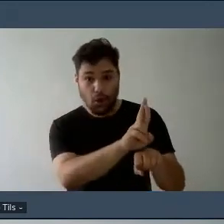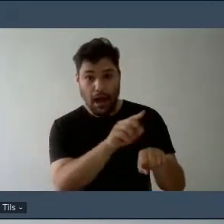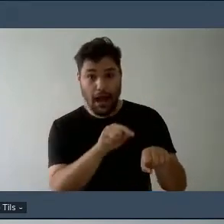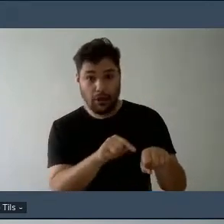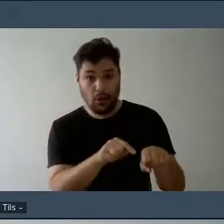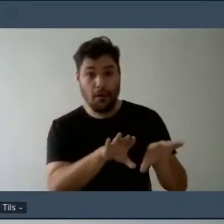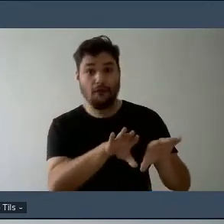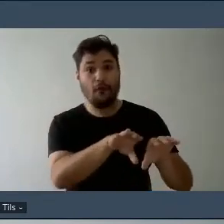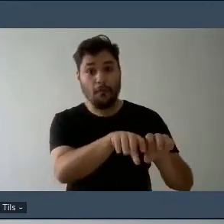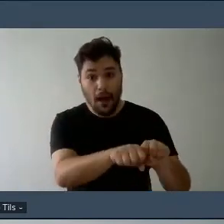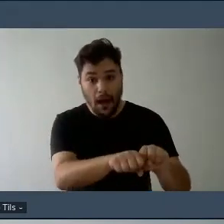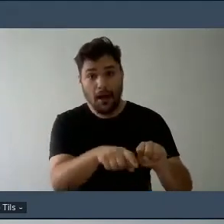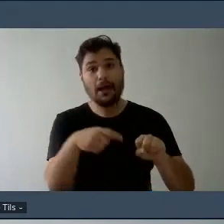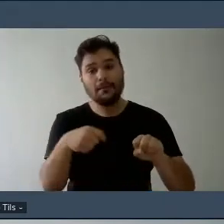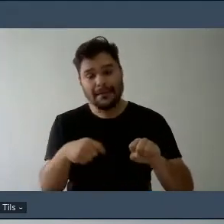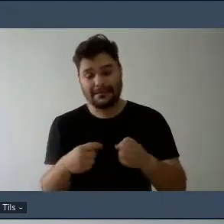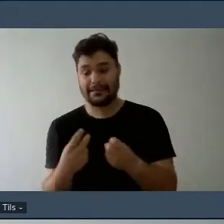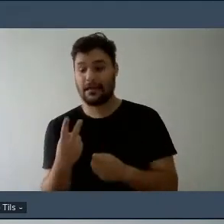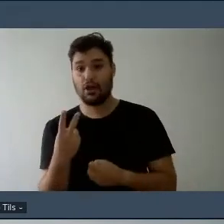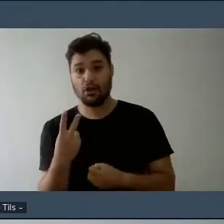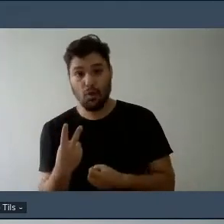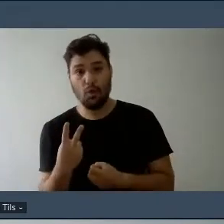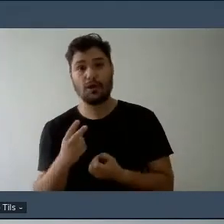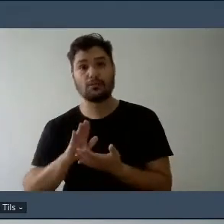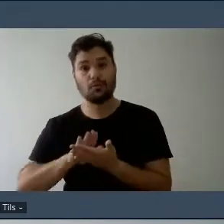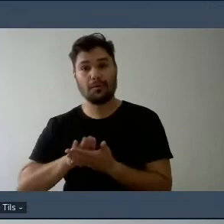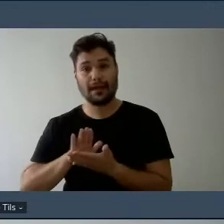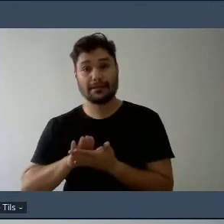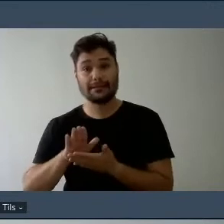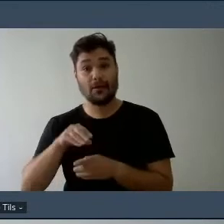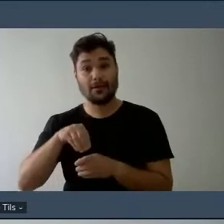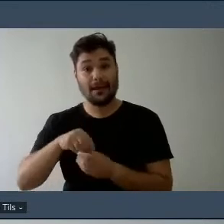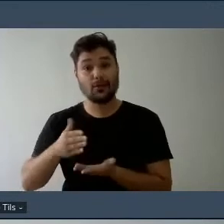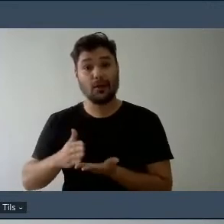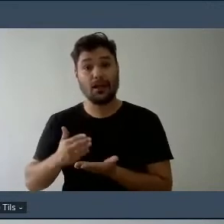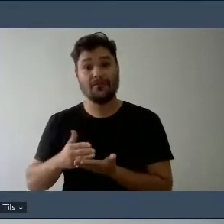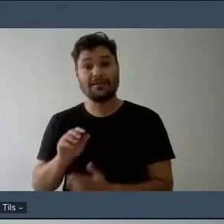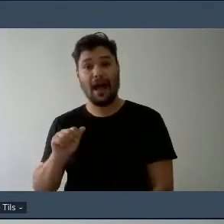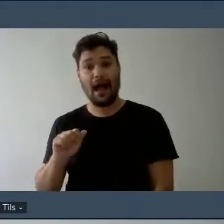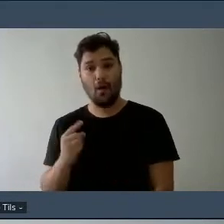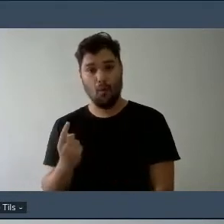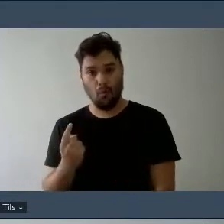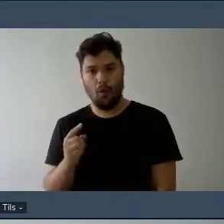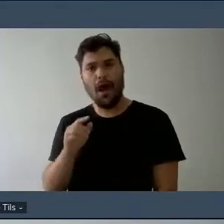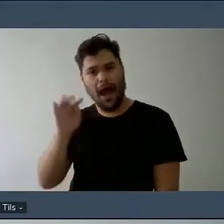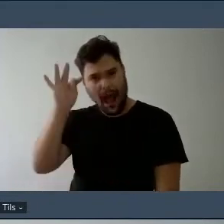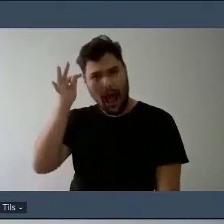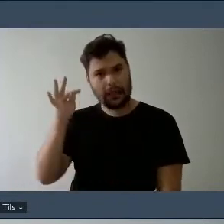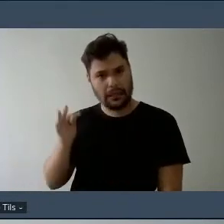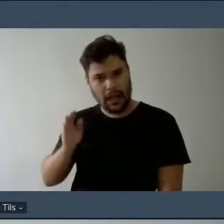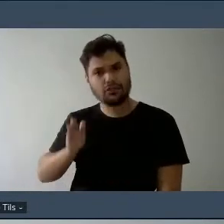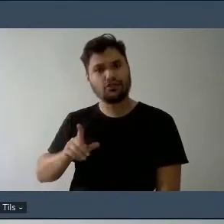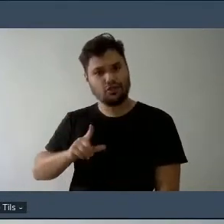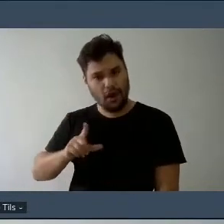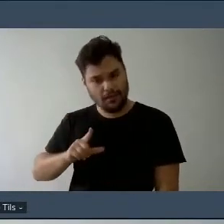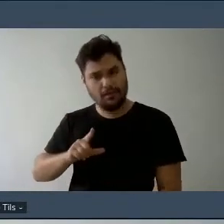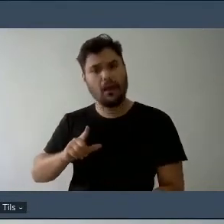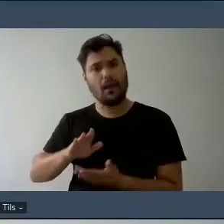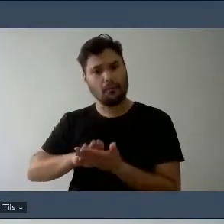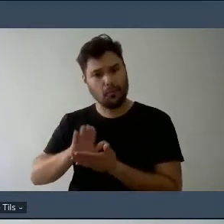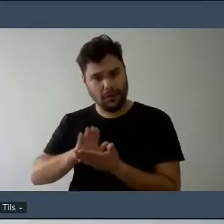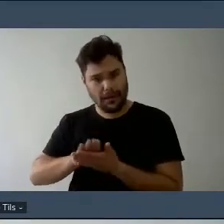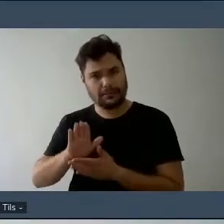duas publicações em revistas a um a Tati já tem essas publicações em dossiês e tem sido cada vez mais